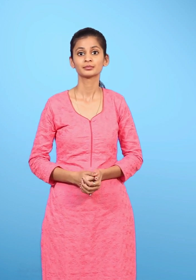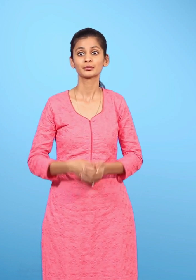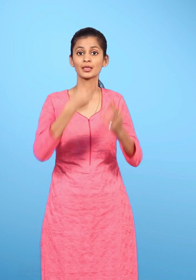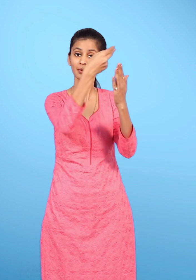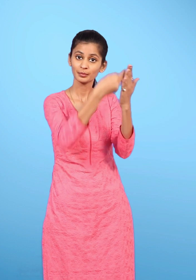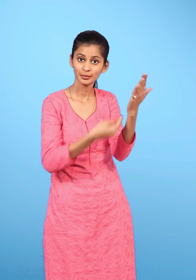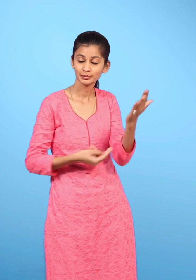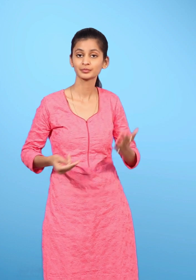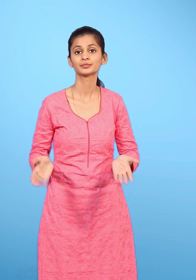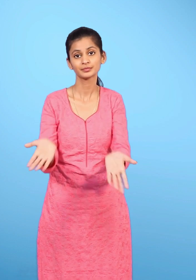सूची बनाओ